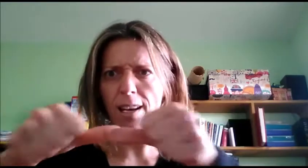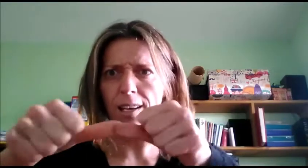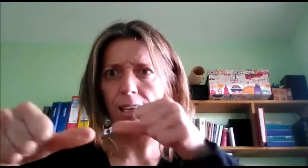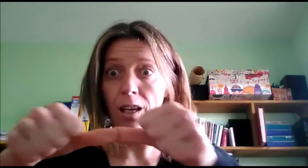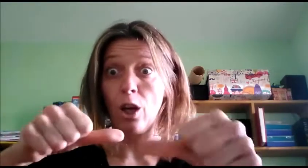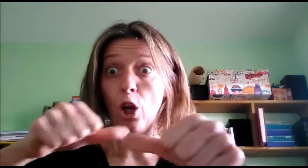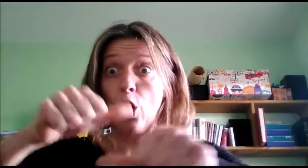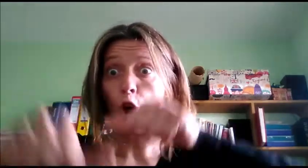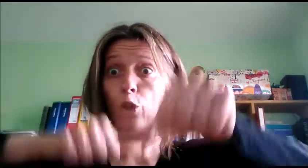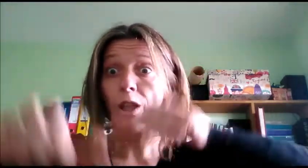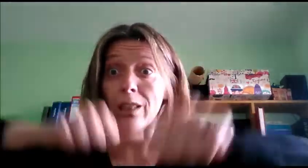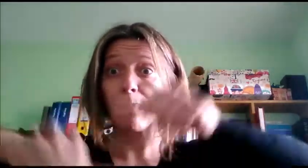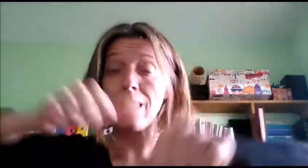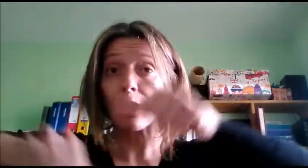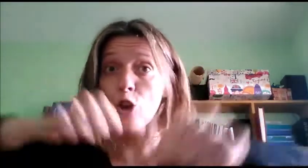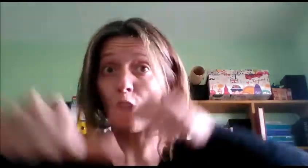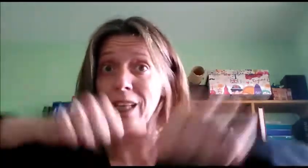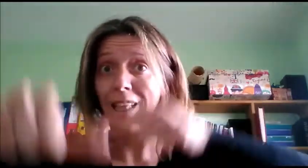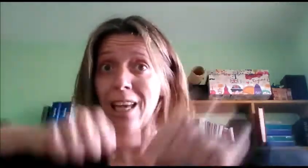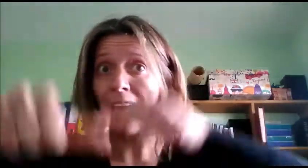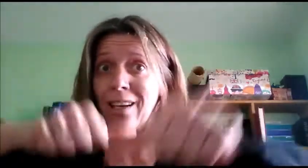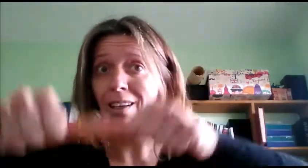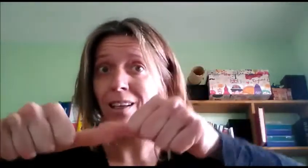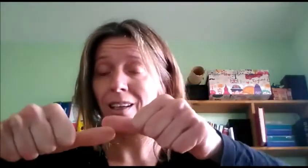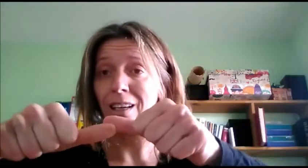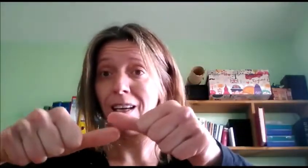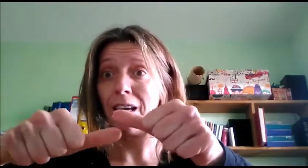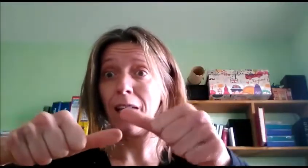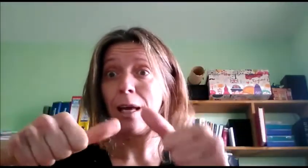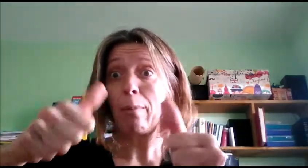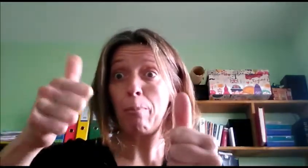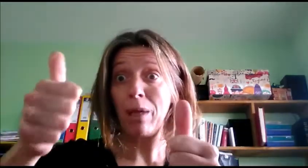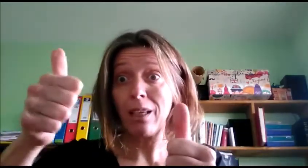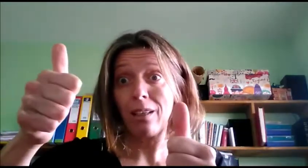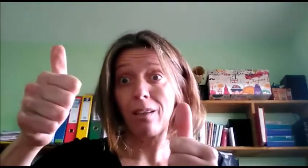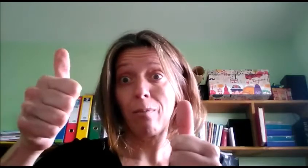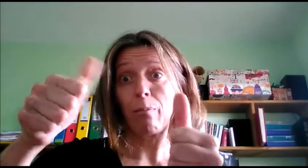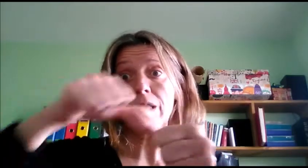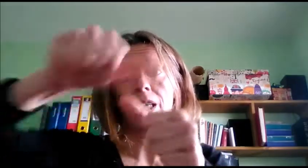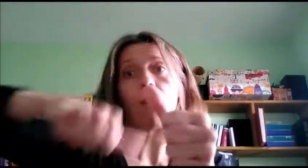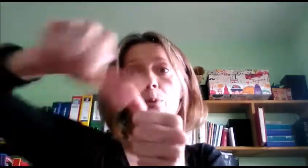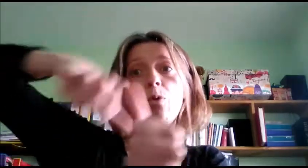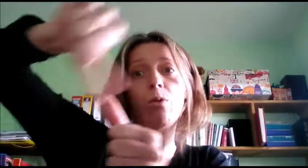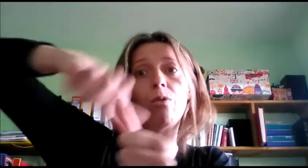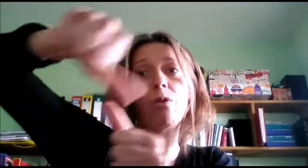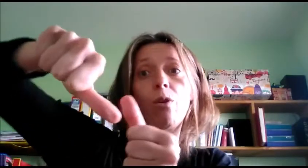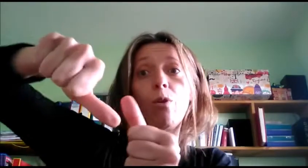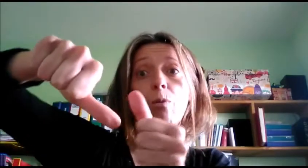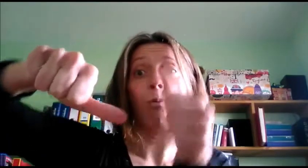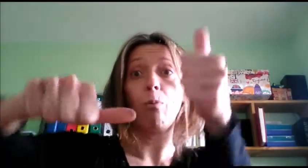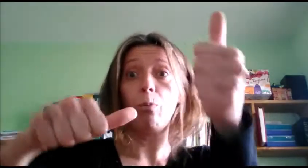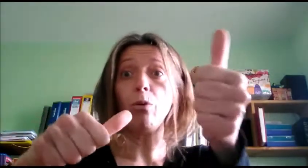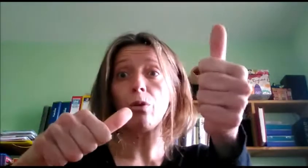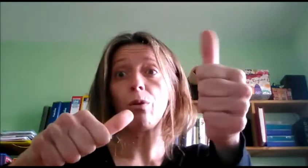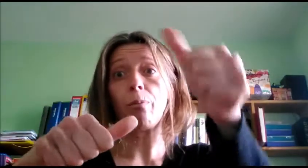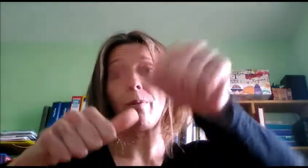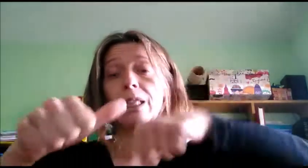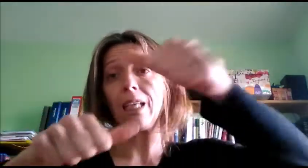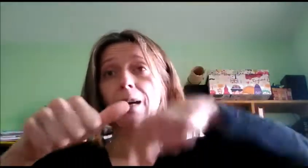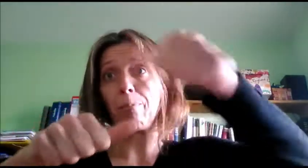otras veces corretean Pik persigue a Puk Puk persigue a